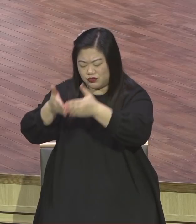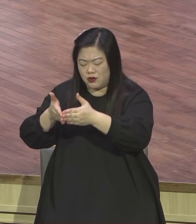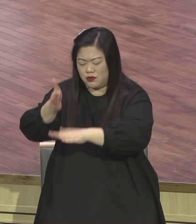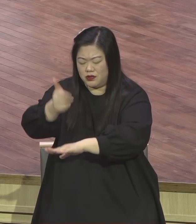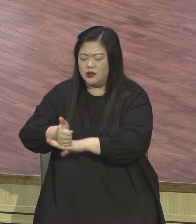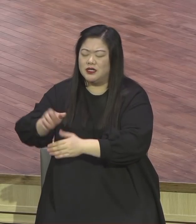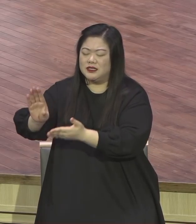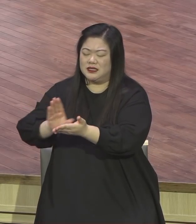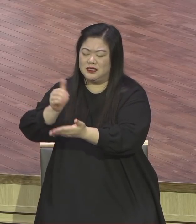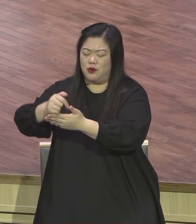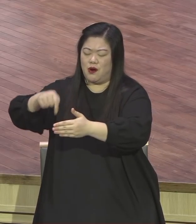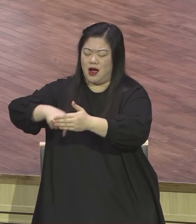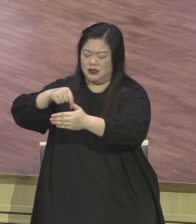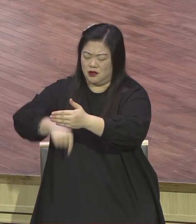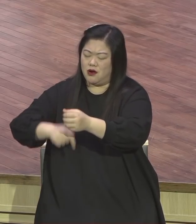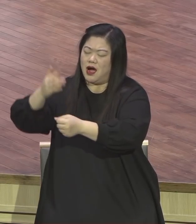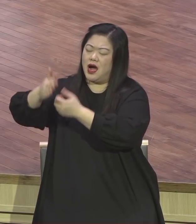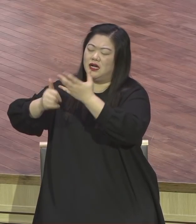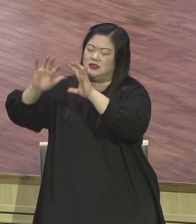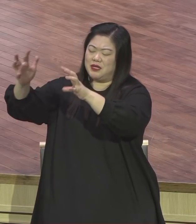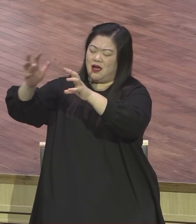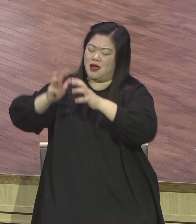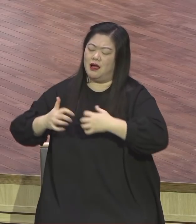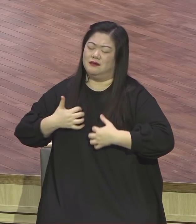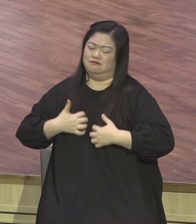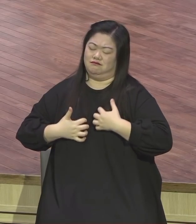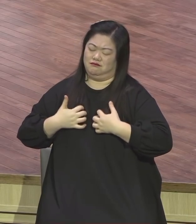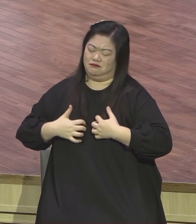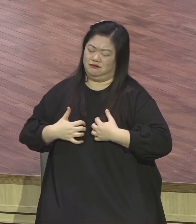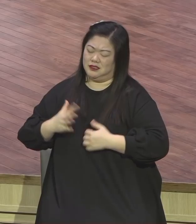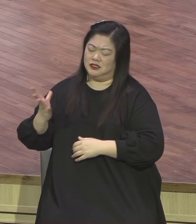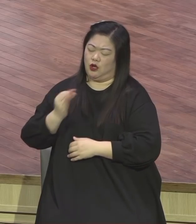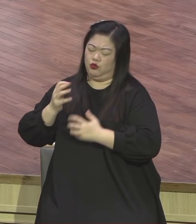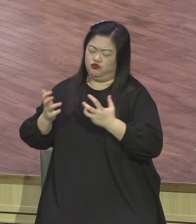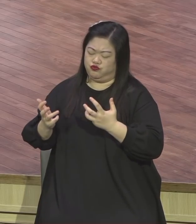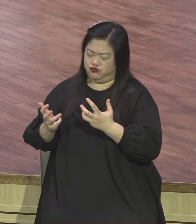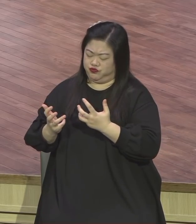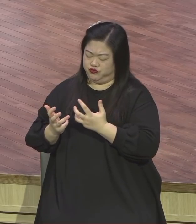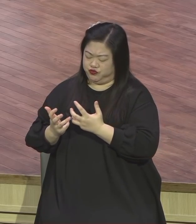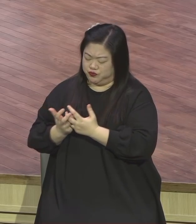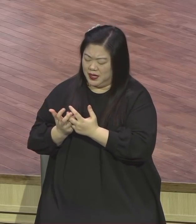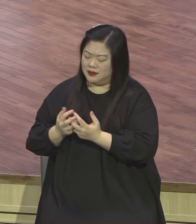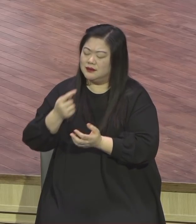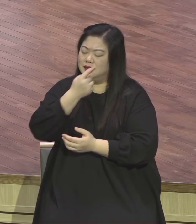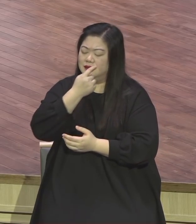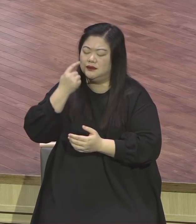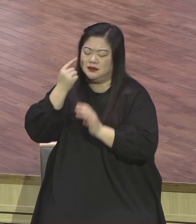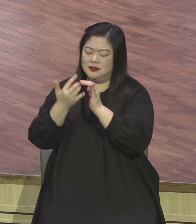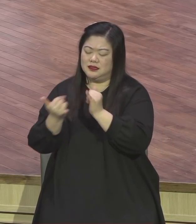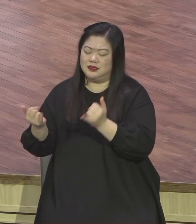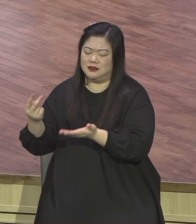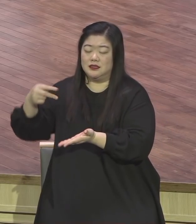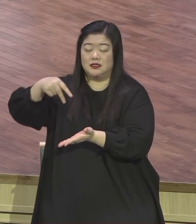하나의 나라 누리면서 성령 충만해서 이 복음의 정인들로 이번 한 해 동안 크게 쓰임 받는